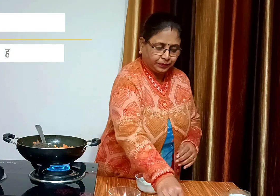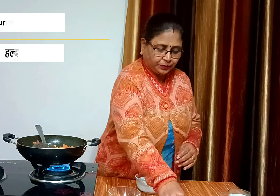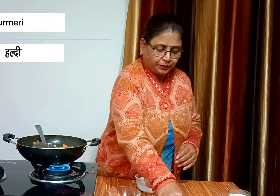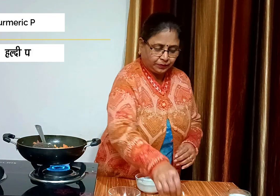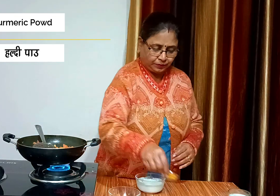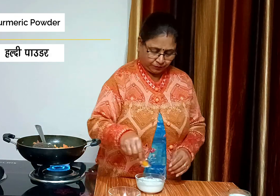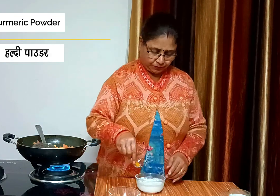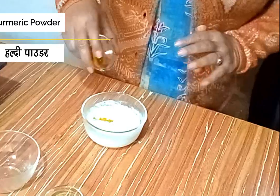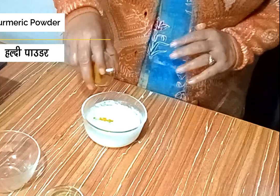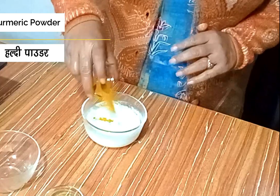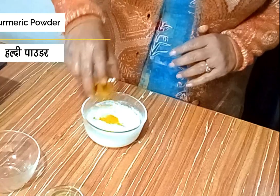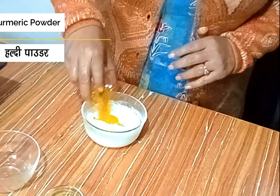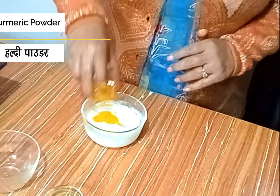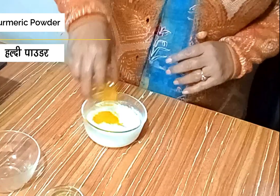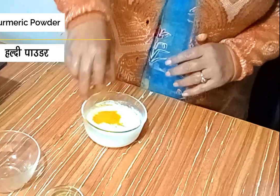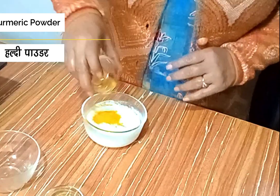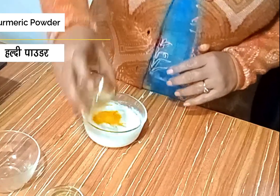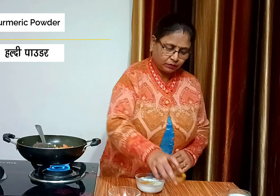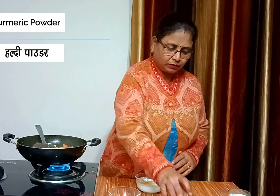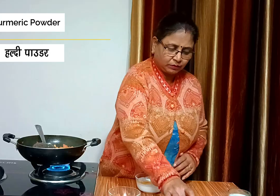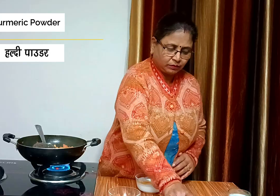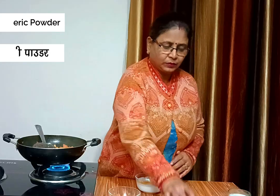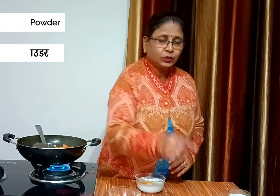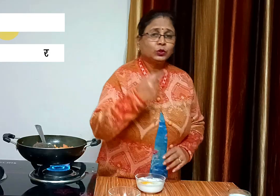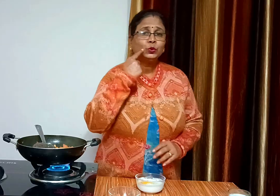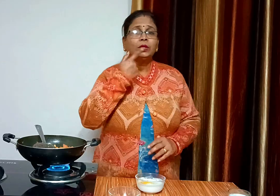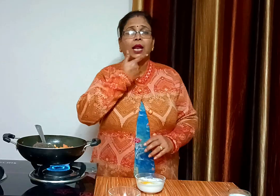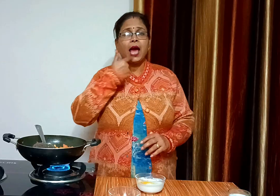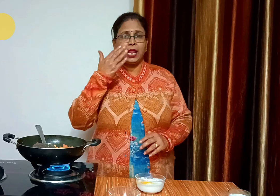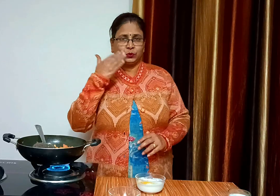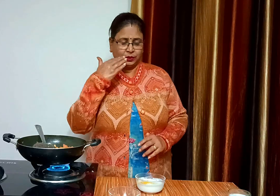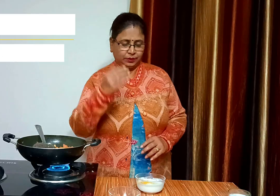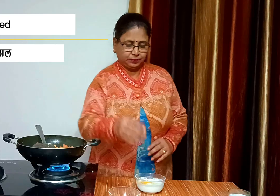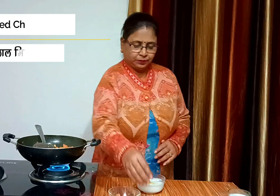इसमें एक चमच हल्दी पाउडर, एक चमच लाल मिश पाउडर,